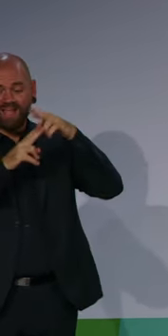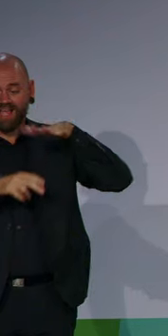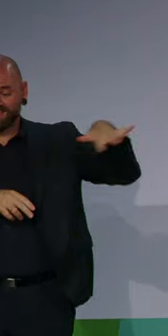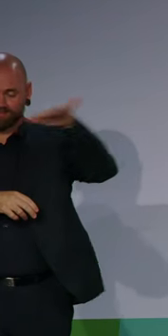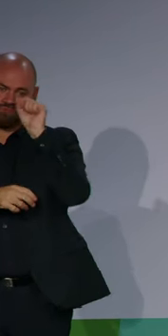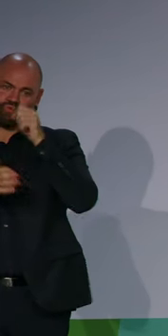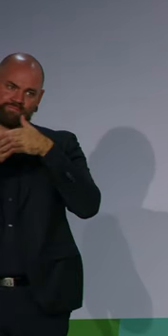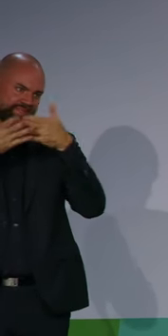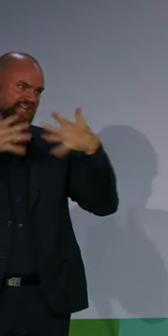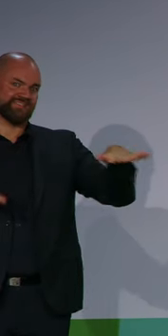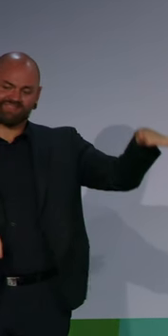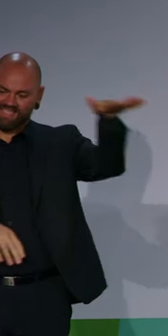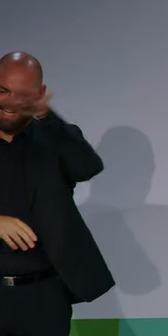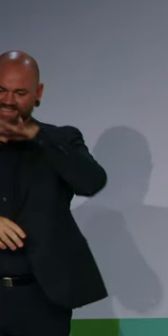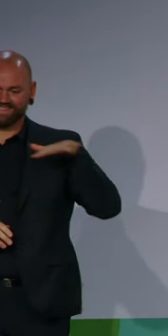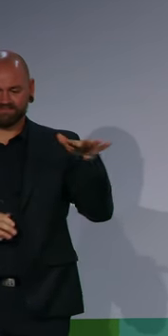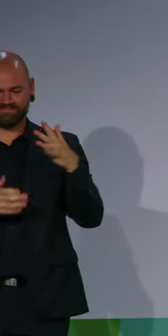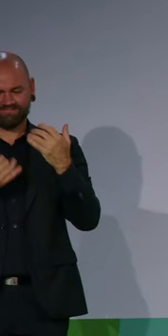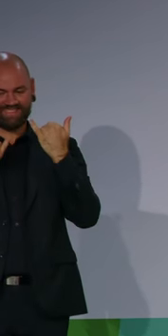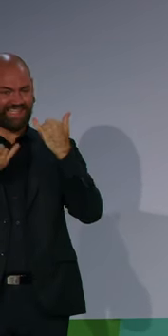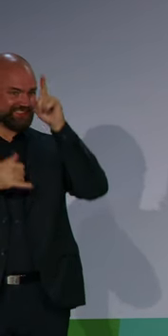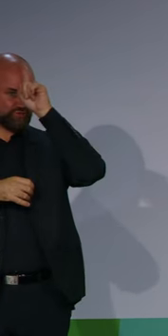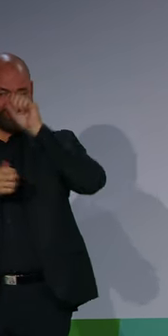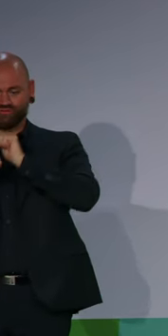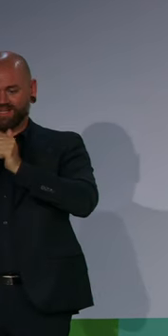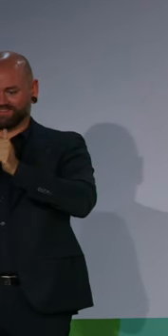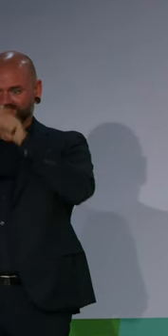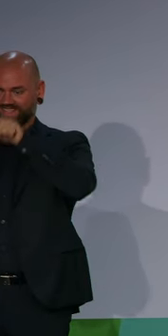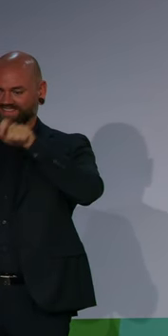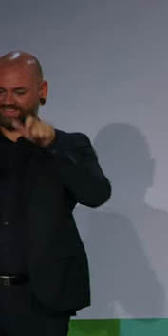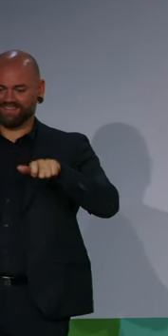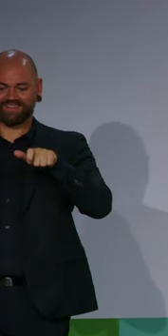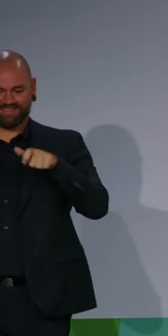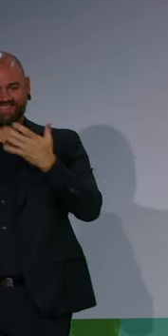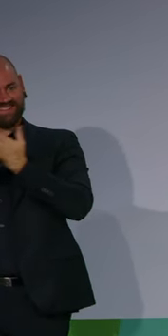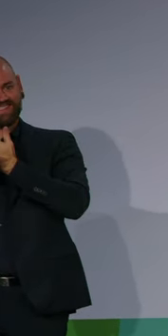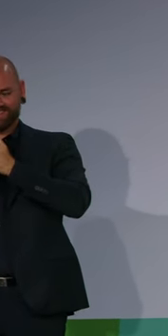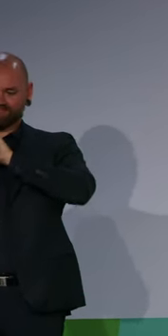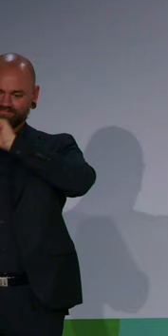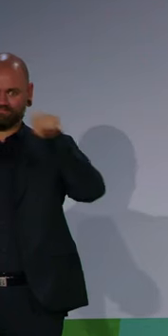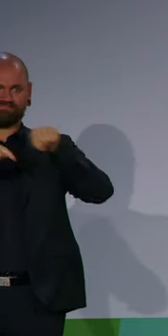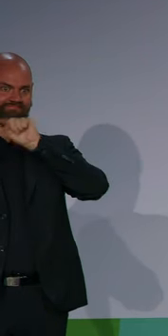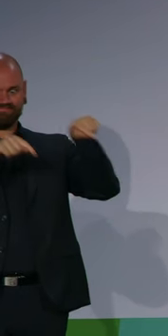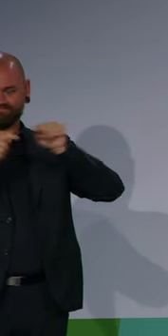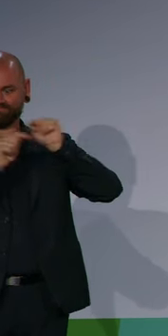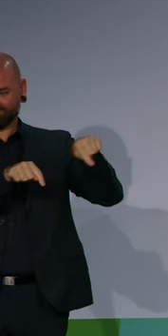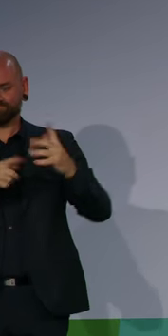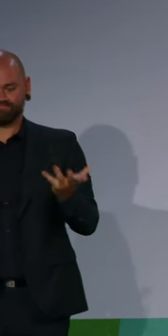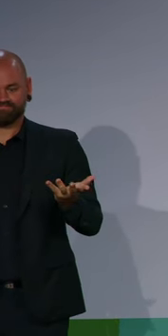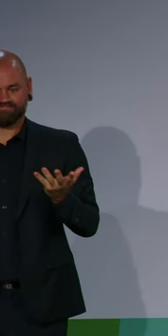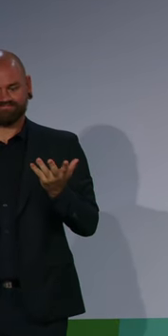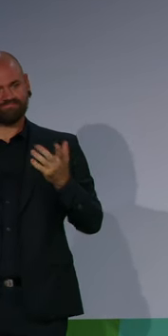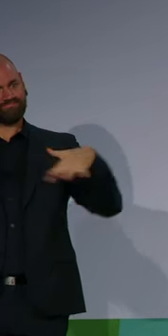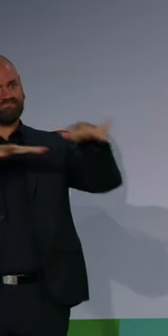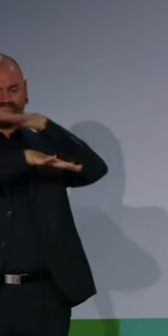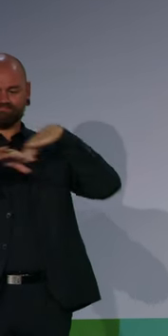um zurückzukommen nach Deutschland. Und sie stoßen dann in Deutschland wieder auf die Barrieren, um die es genau geht,